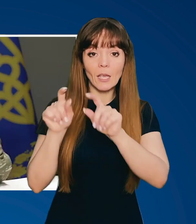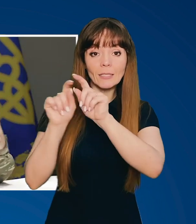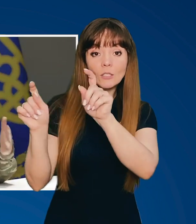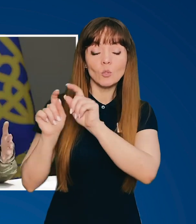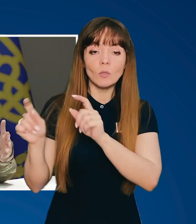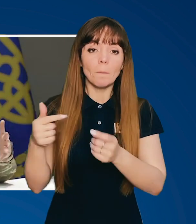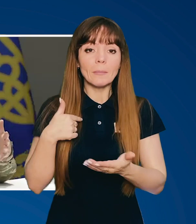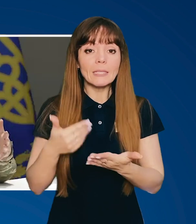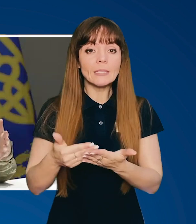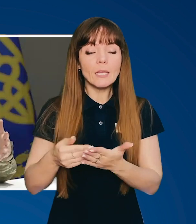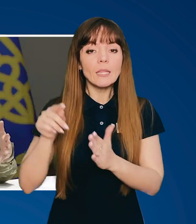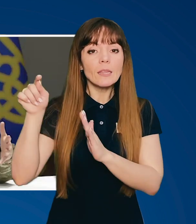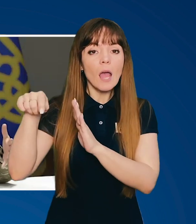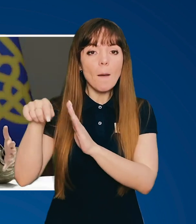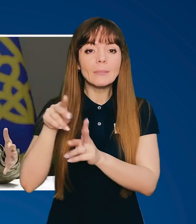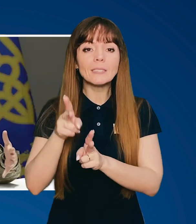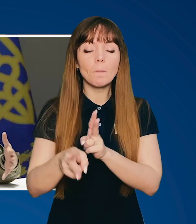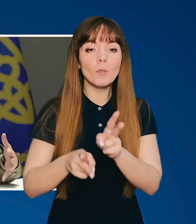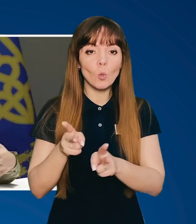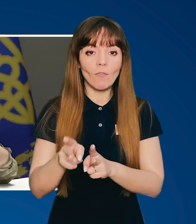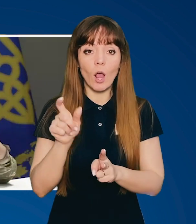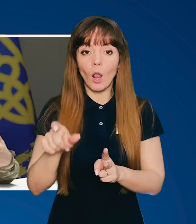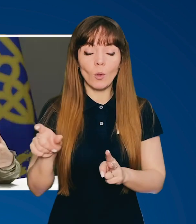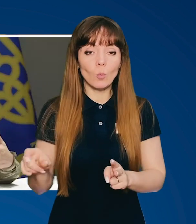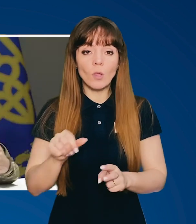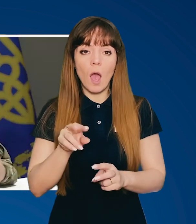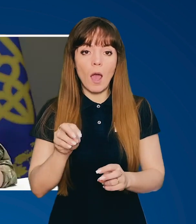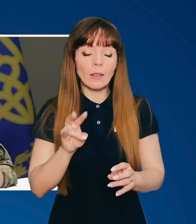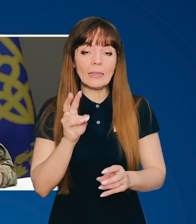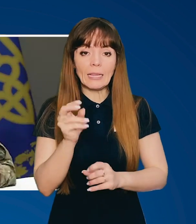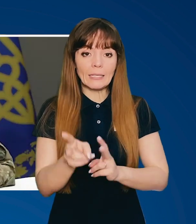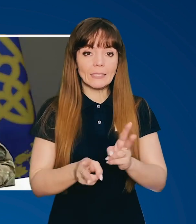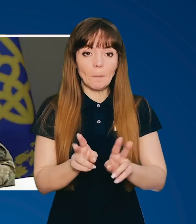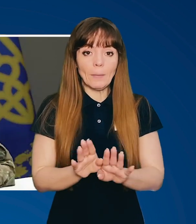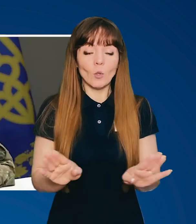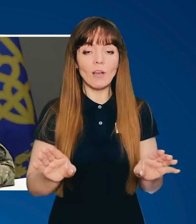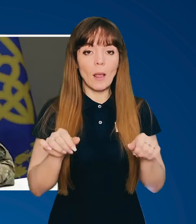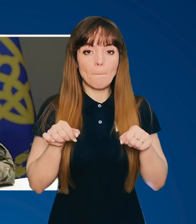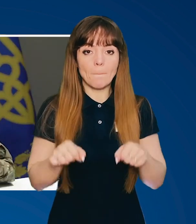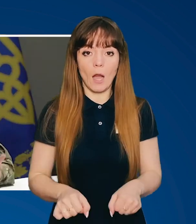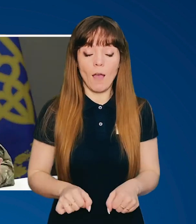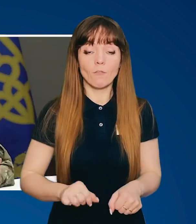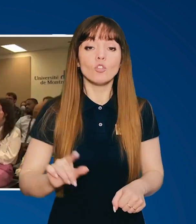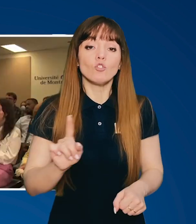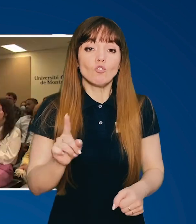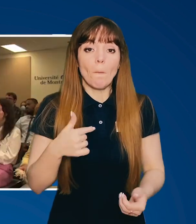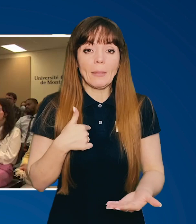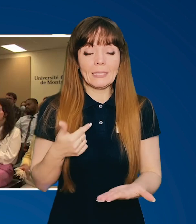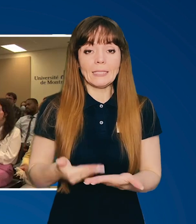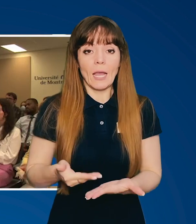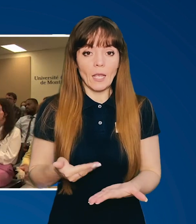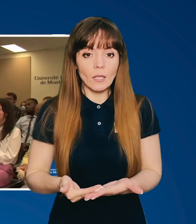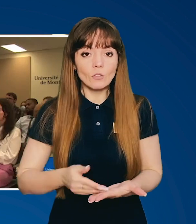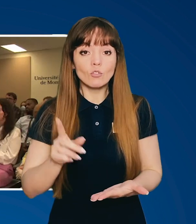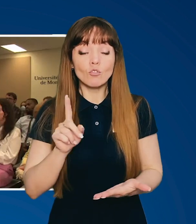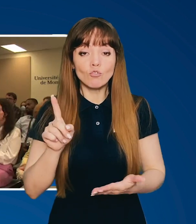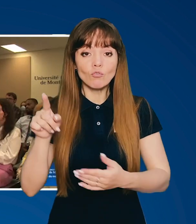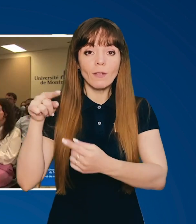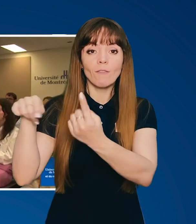інституції, мені здається, там змінювалися люди, але не змінювалися правила. Так ось, що мені здається, що